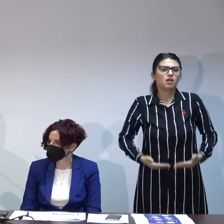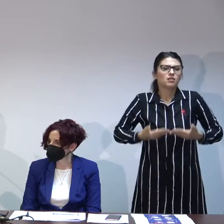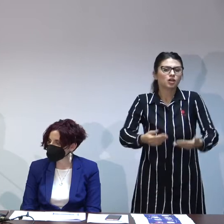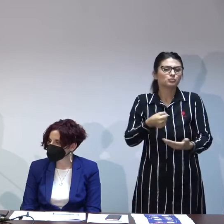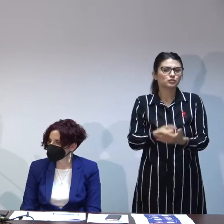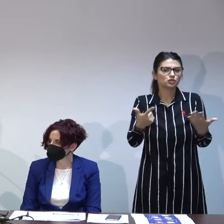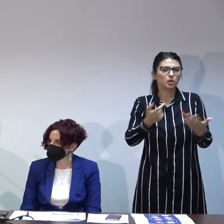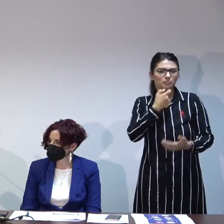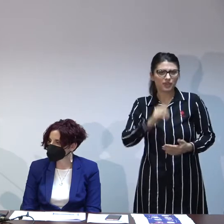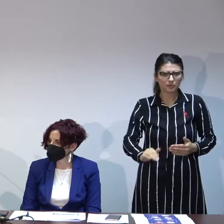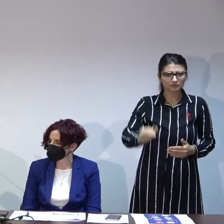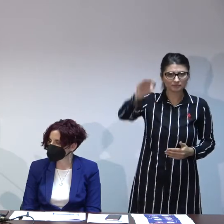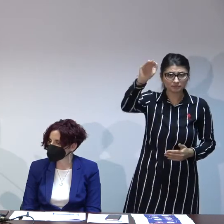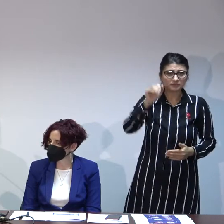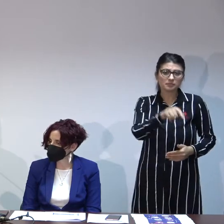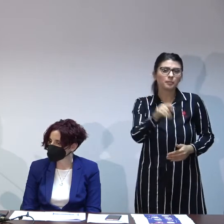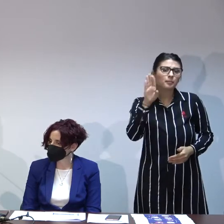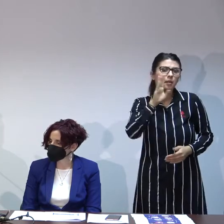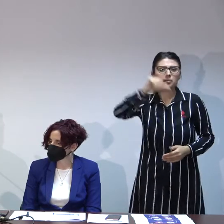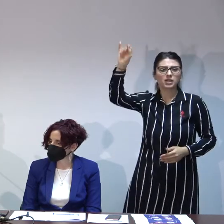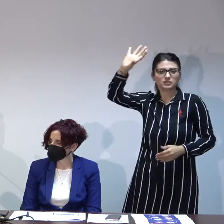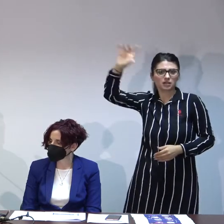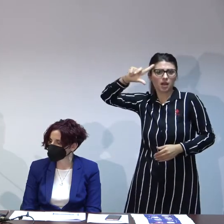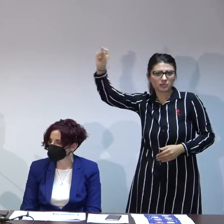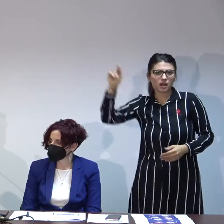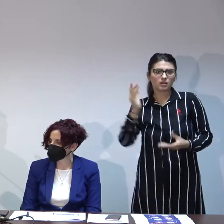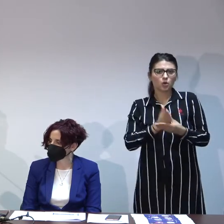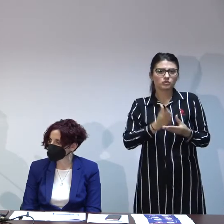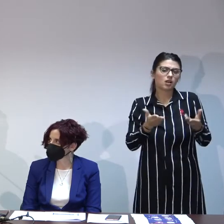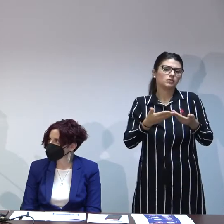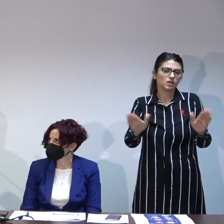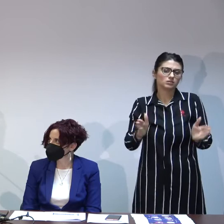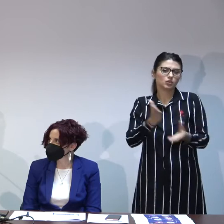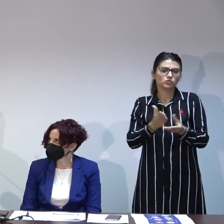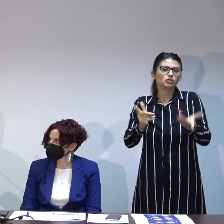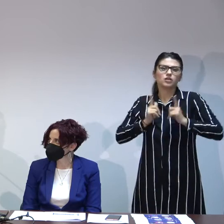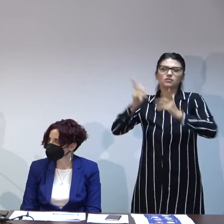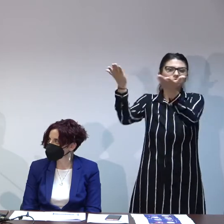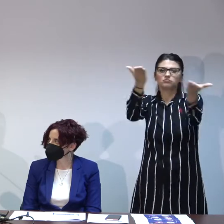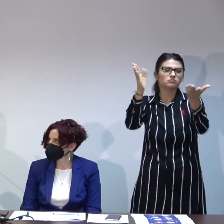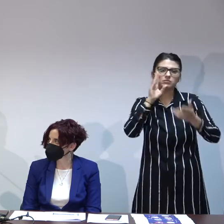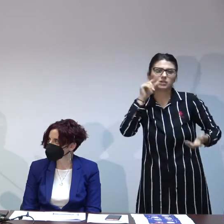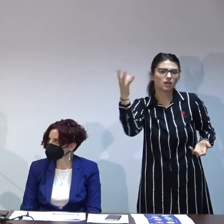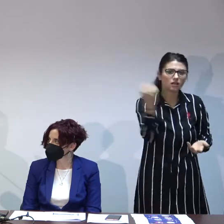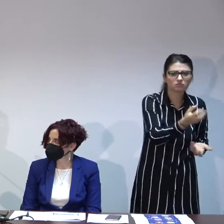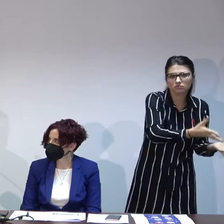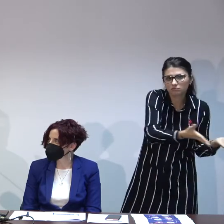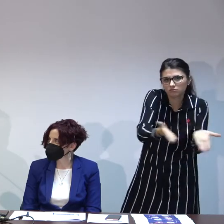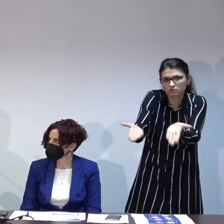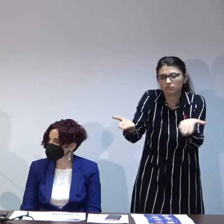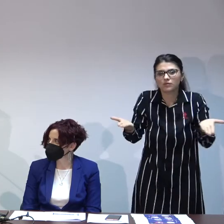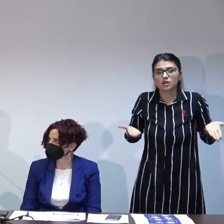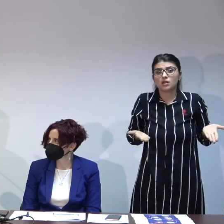vârsta de șapte ani în momentul în care mama lui a plecat în străinătate s-a deschis dosarul de adoptabilitate și atunci în trei luni de zile nu a intrat în potrivire cu